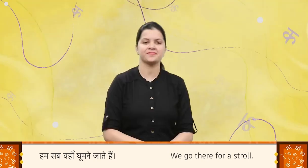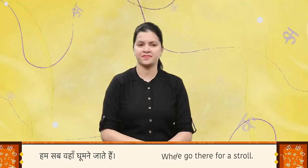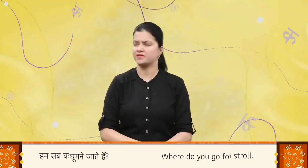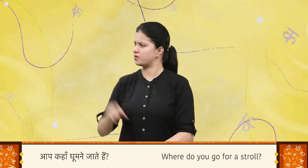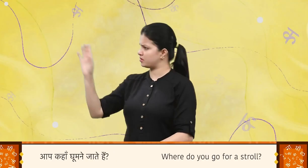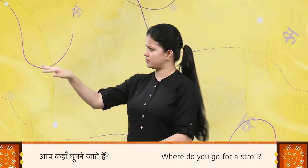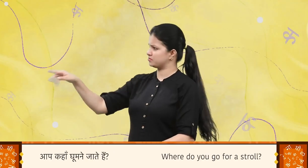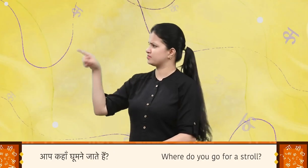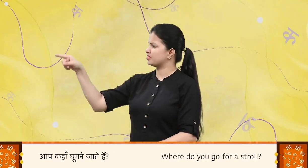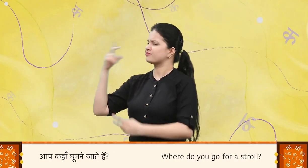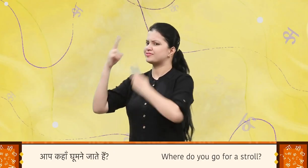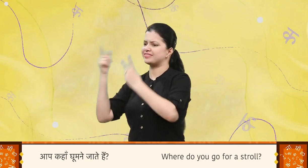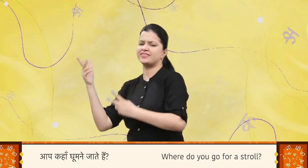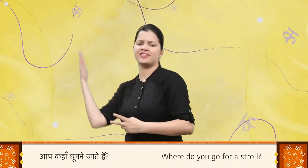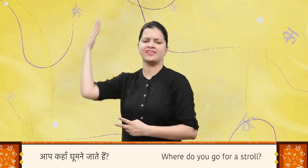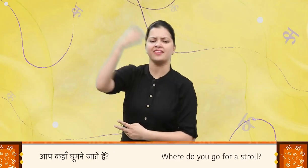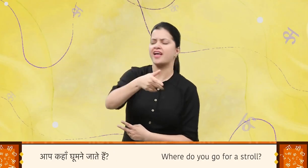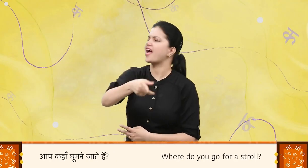आप कहां घूमने जाते हैं?